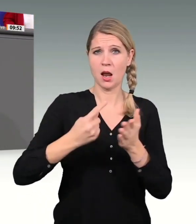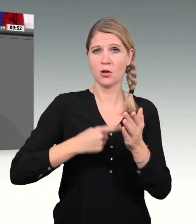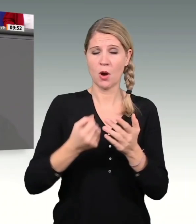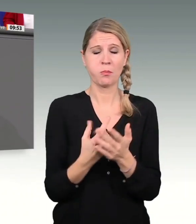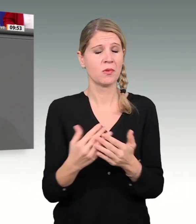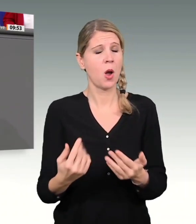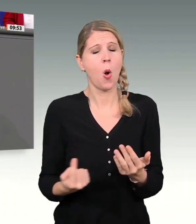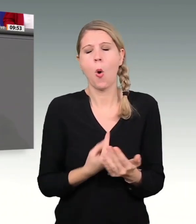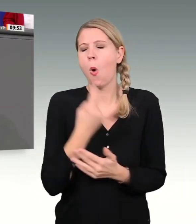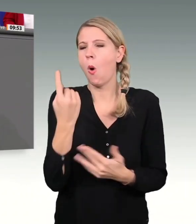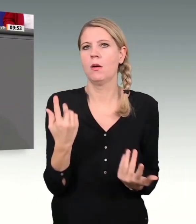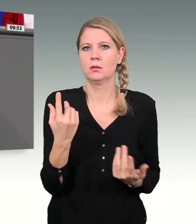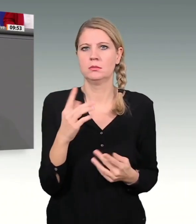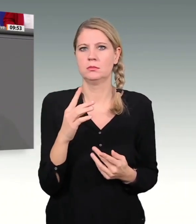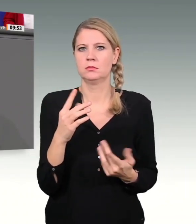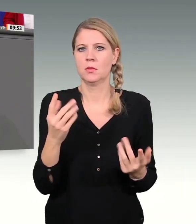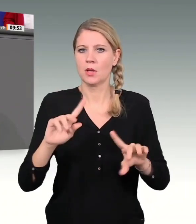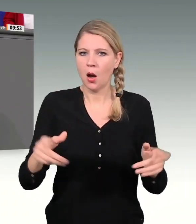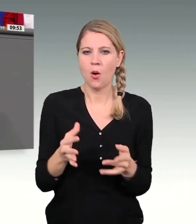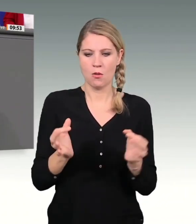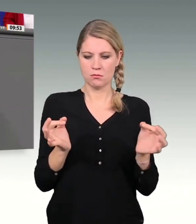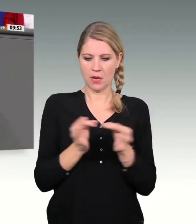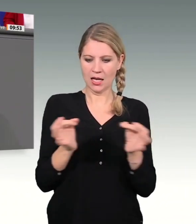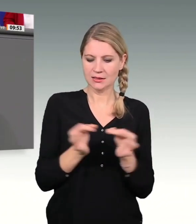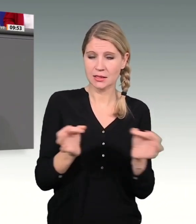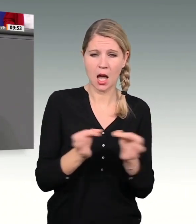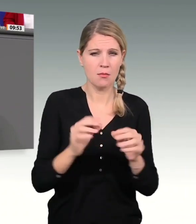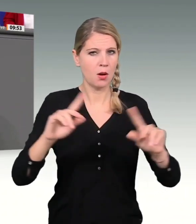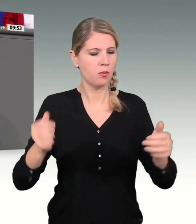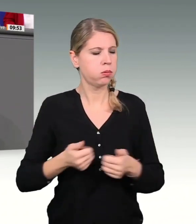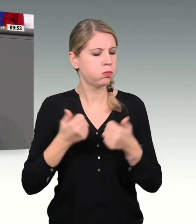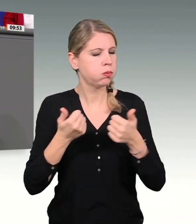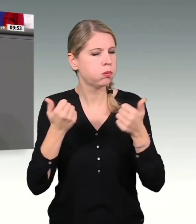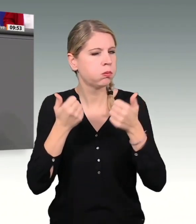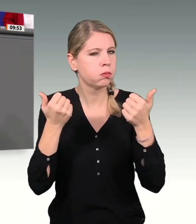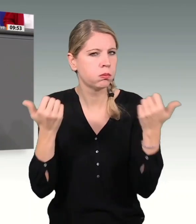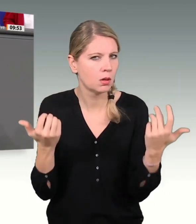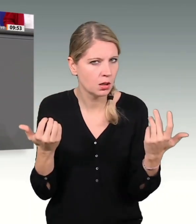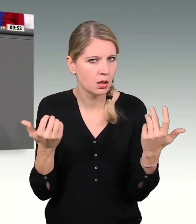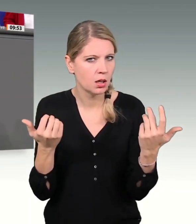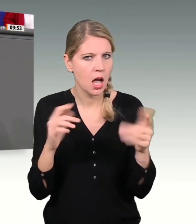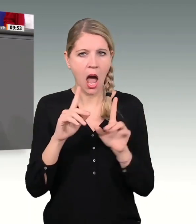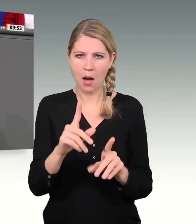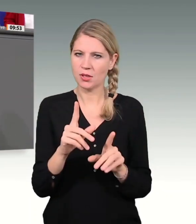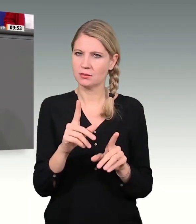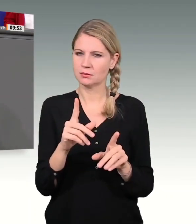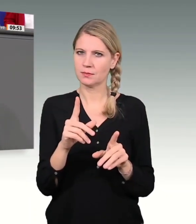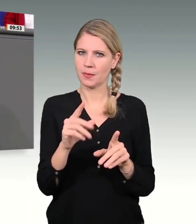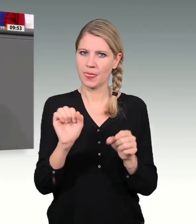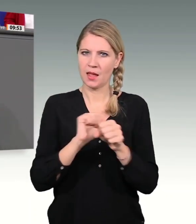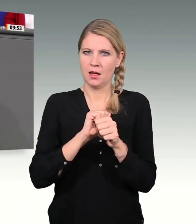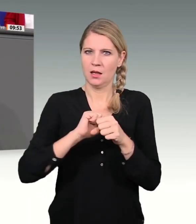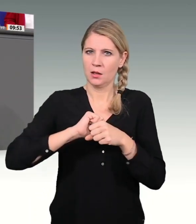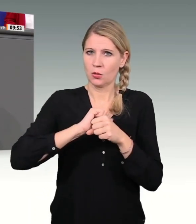genauso wie die Maßnahmen, sie zu bekämpfen, wahrhaft historisch. Aber ausschließlich die Corona-Pandemie war die